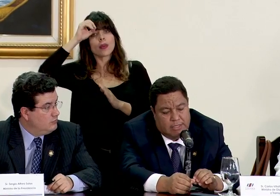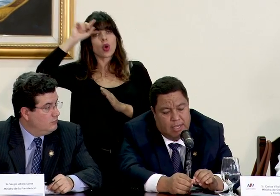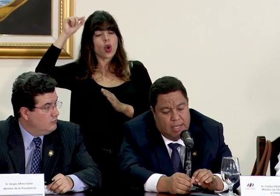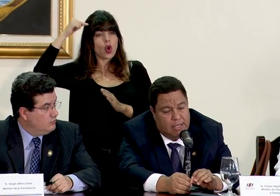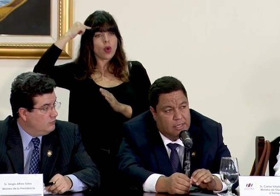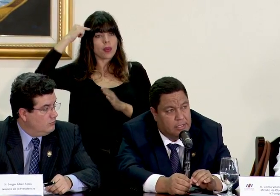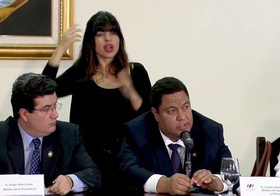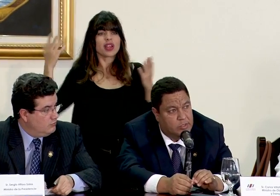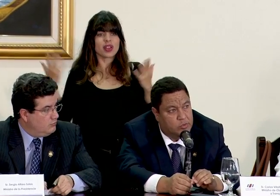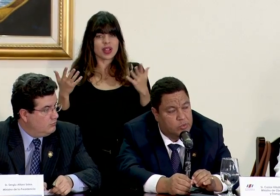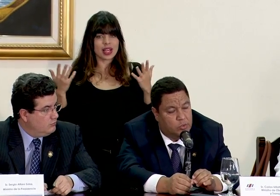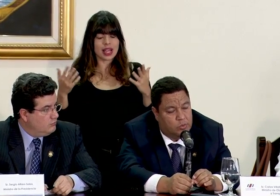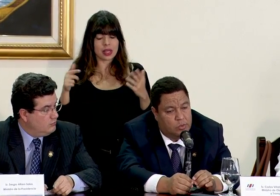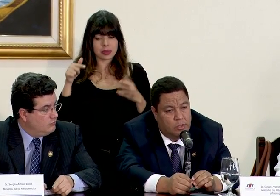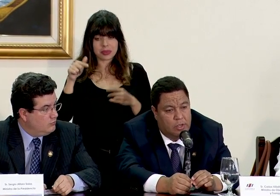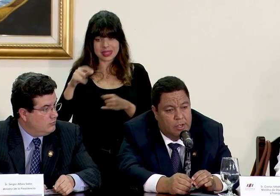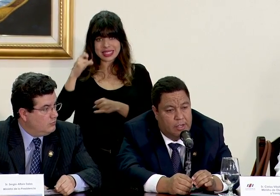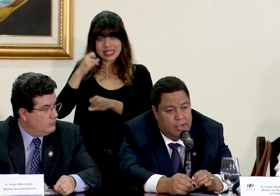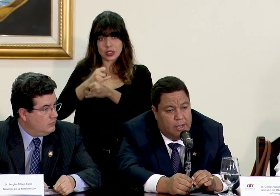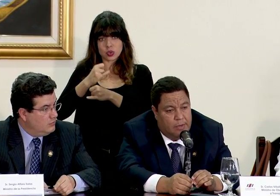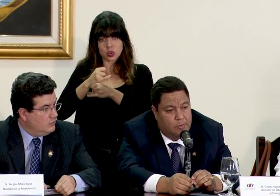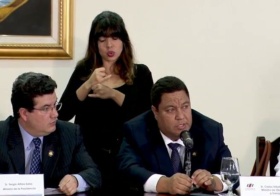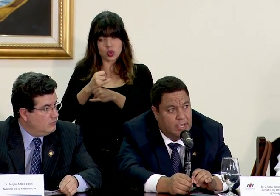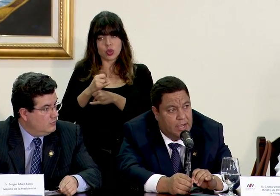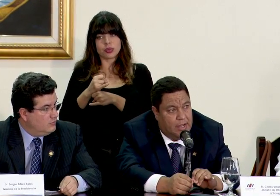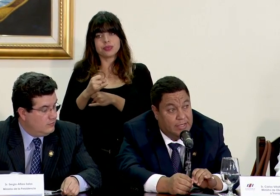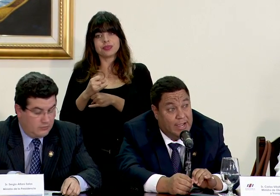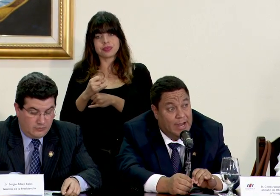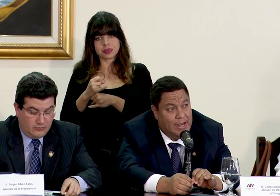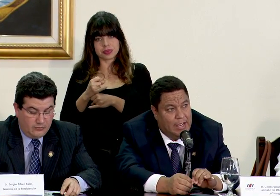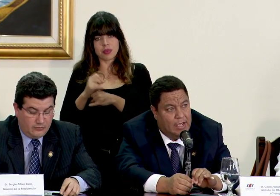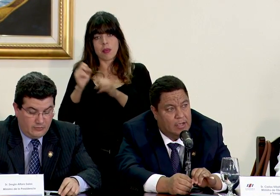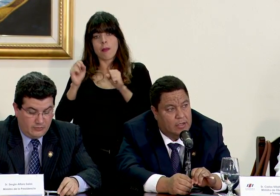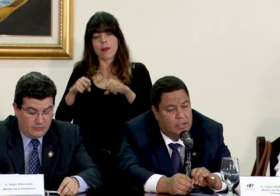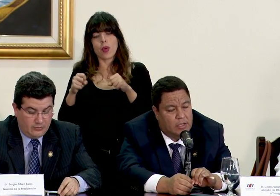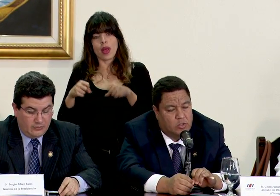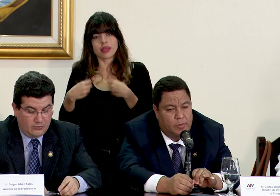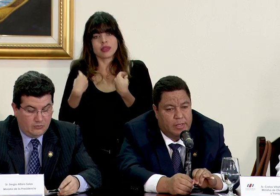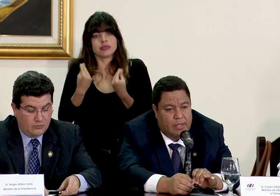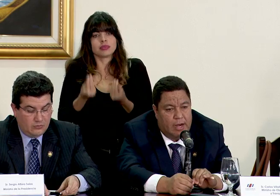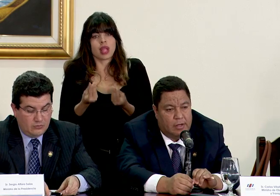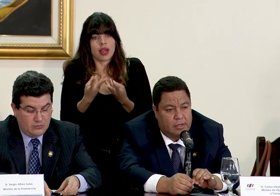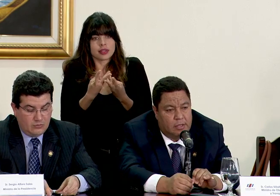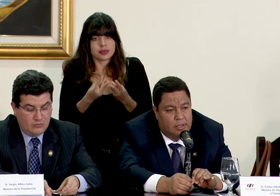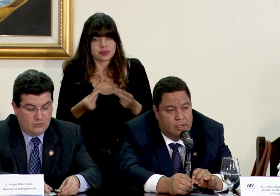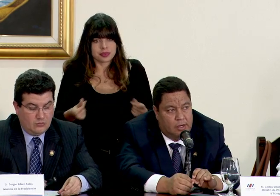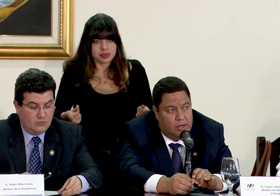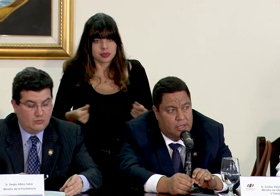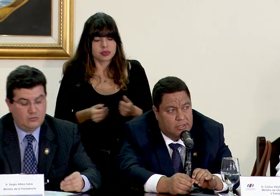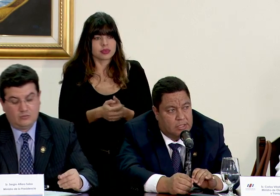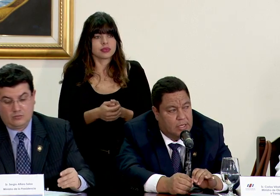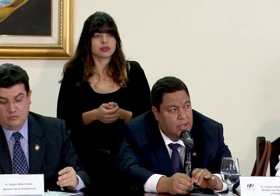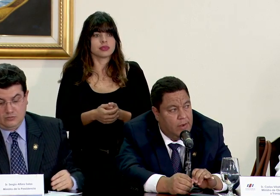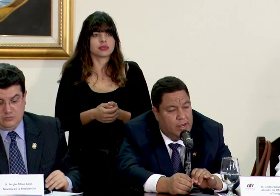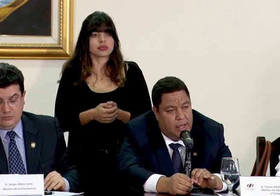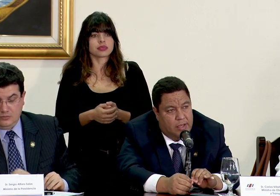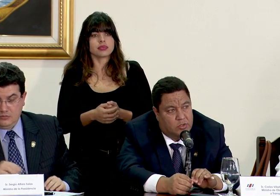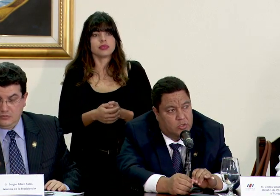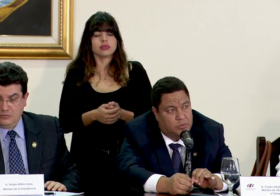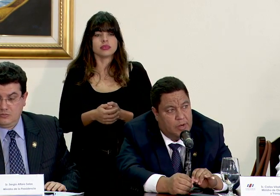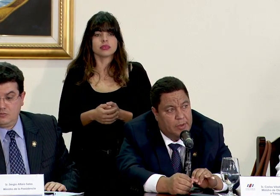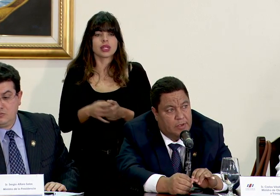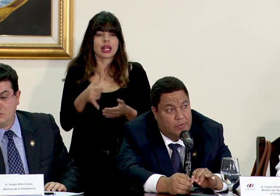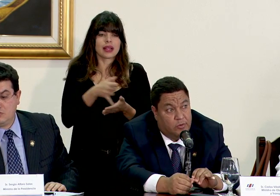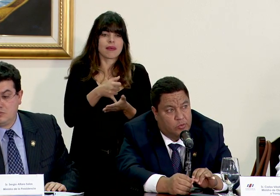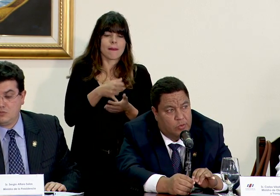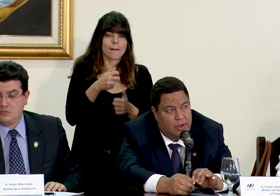es que dicha institución pues llega llegaría a solventar las las debilidades